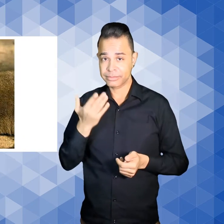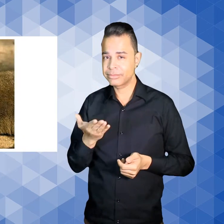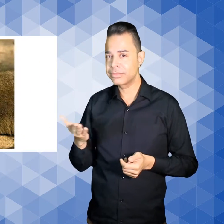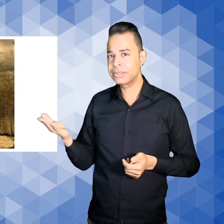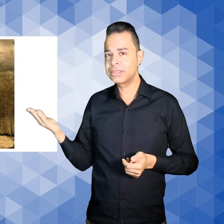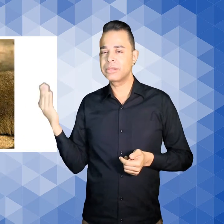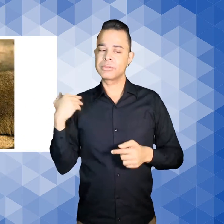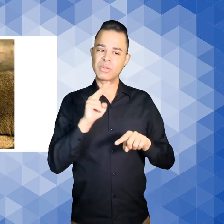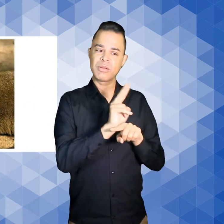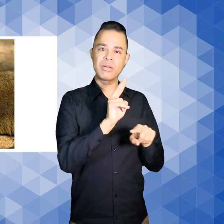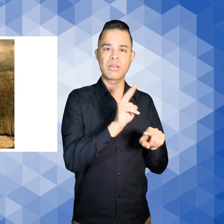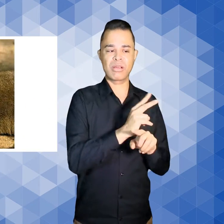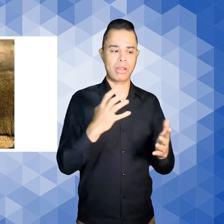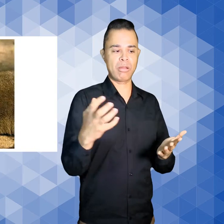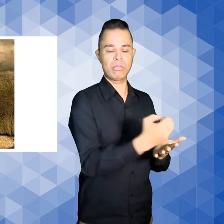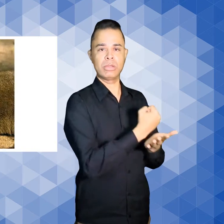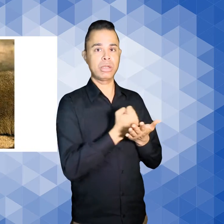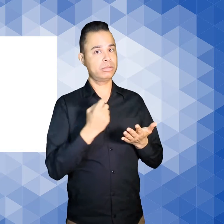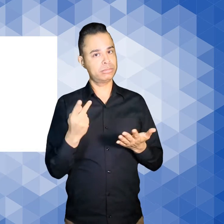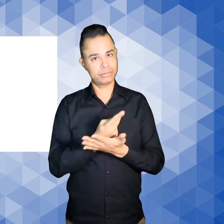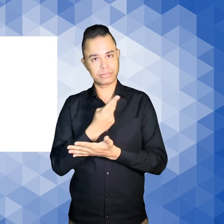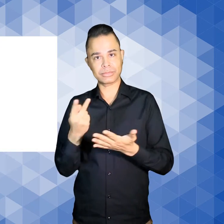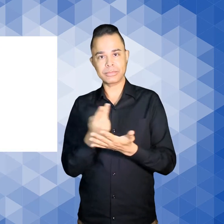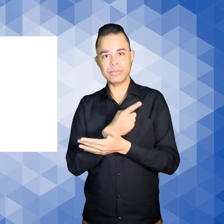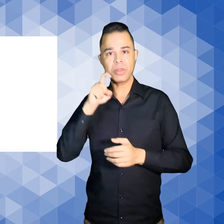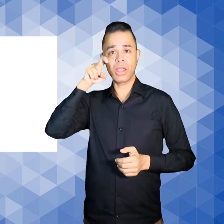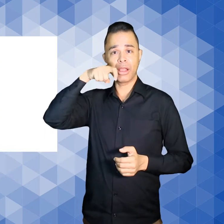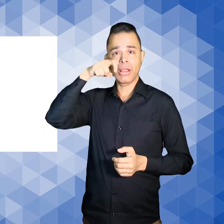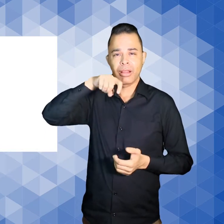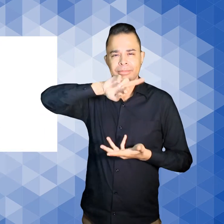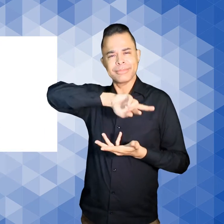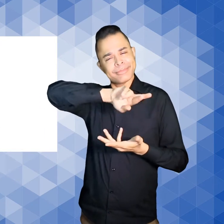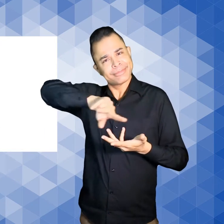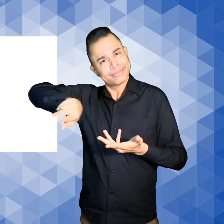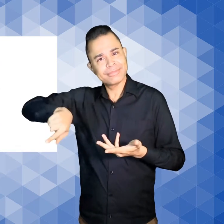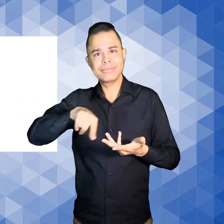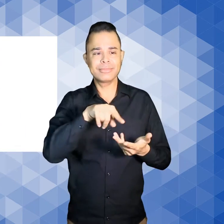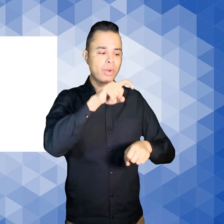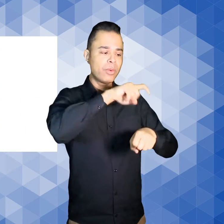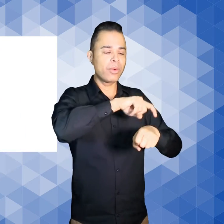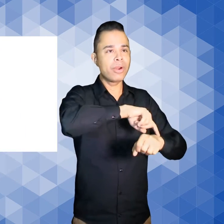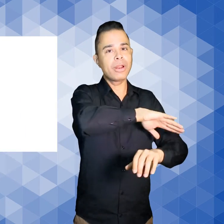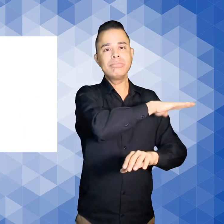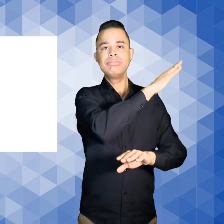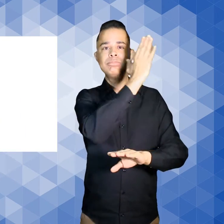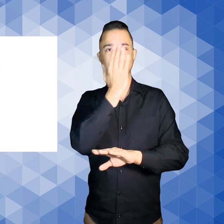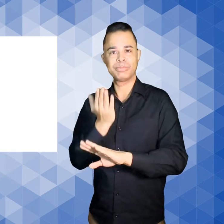como posse irregular e arara Em diferentes horários durante o dia Carol